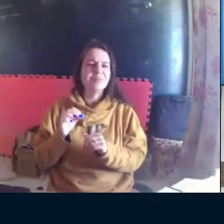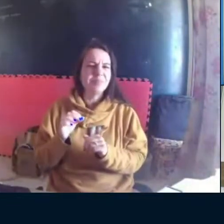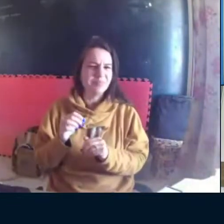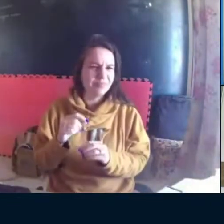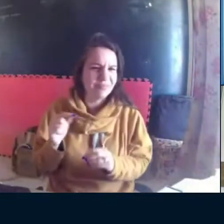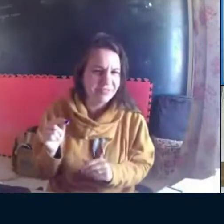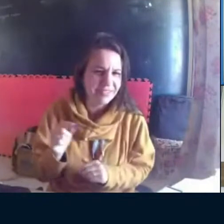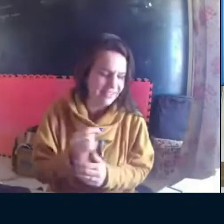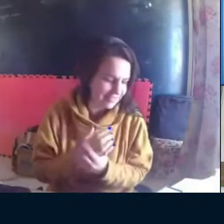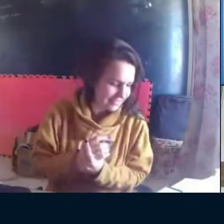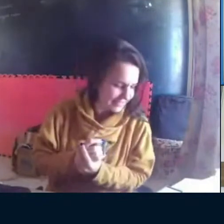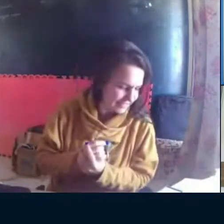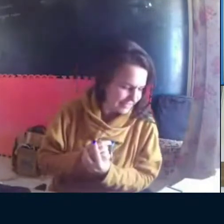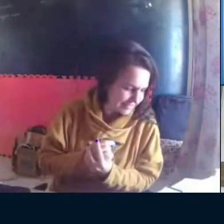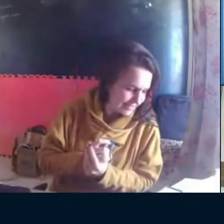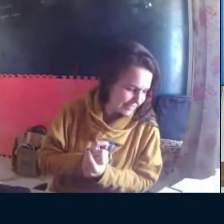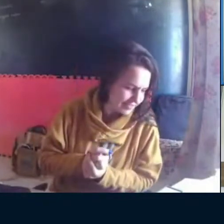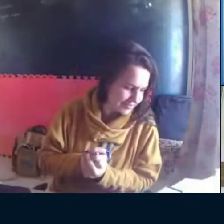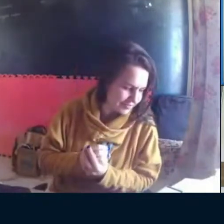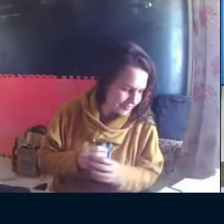Realmente é assim que elas se sentem?